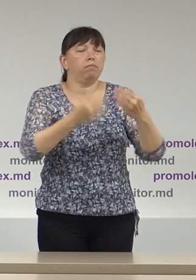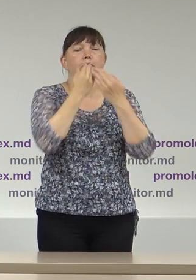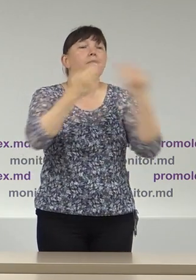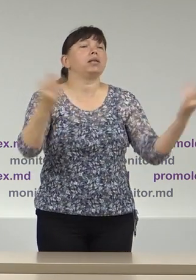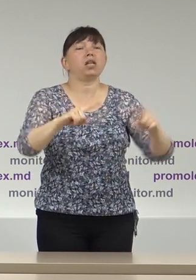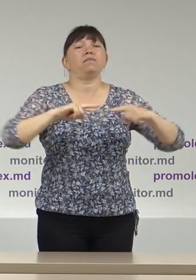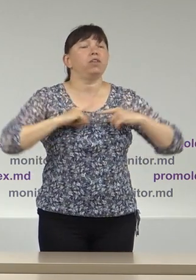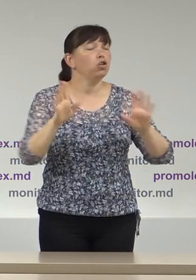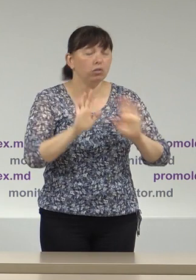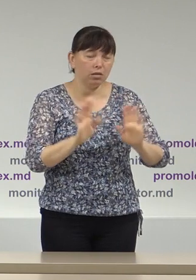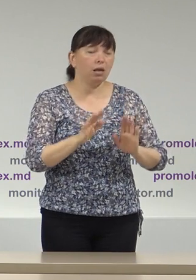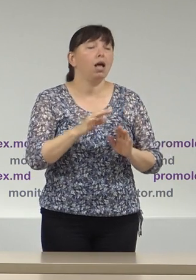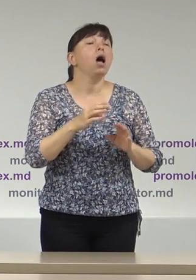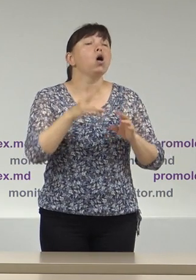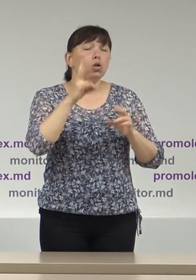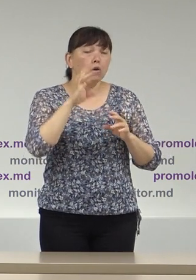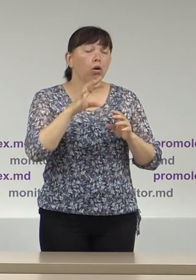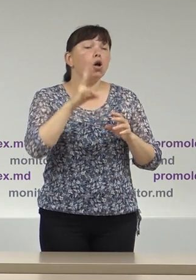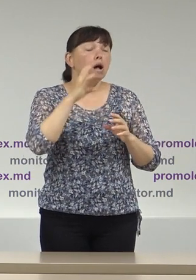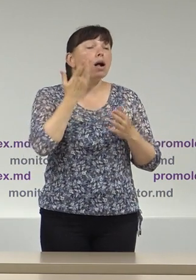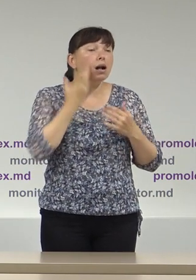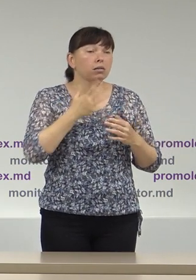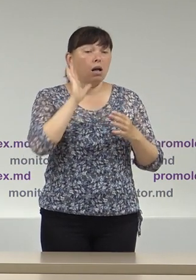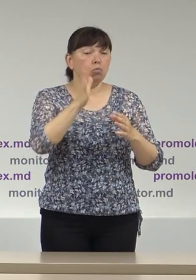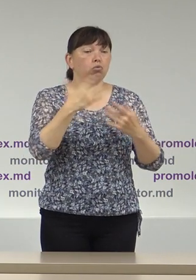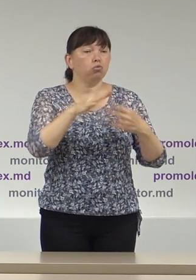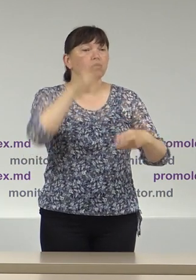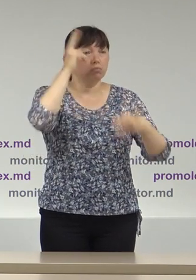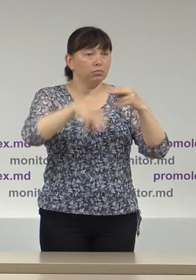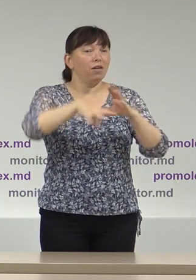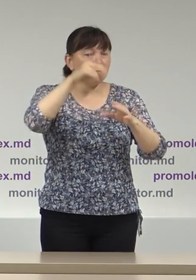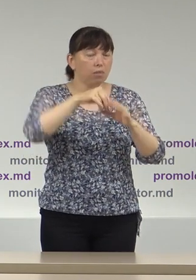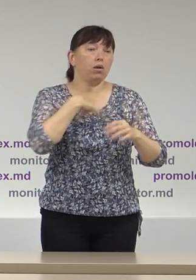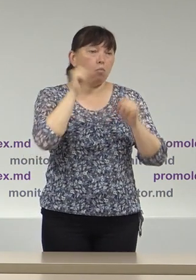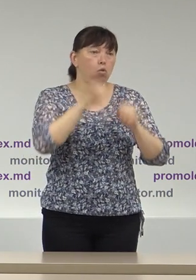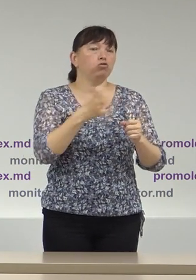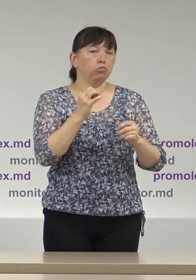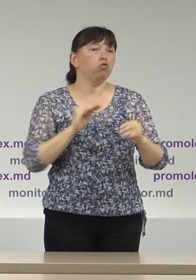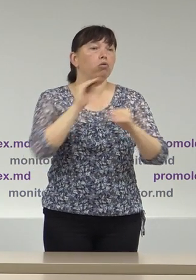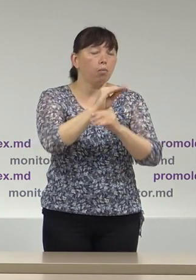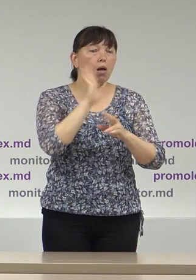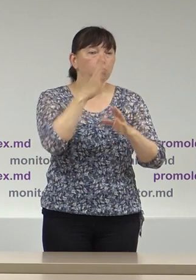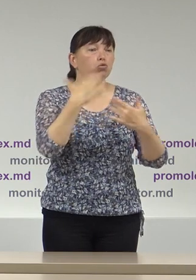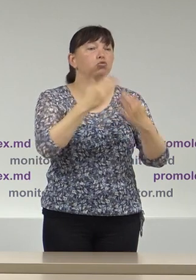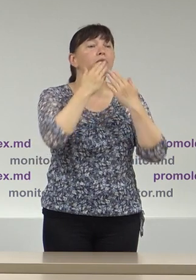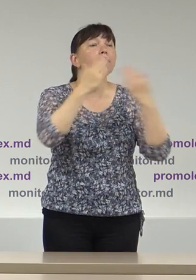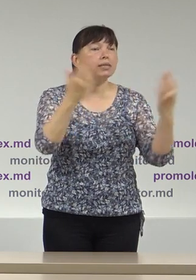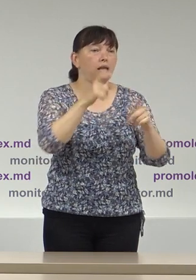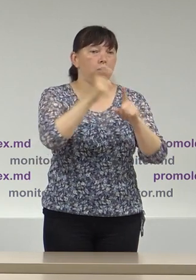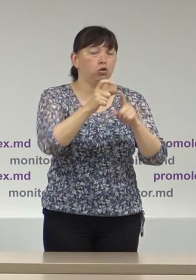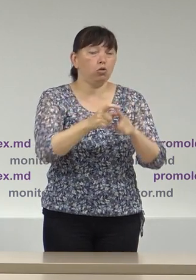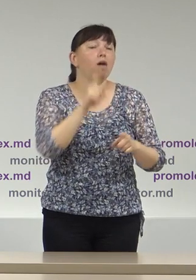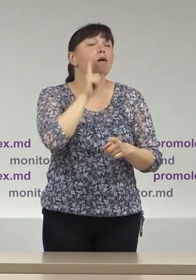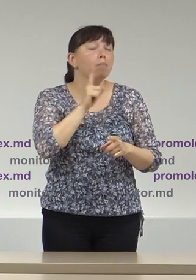respectiv un tablou complet vom avea la finalul campaniei electorale și probabil că îl vom întregi în